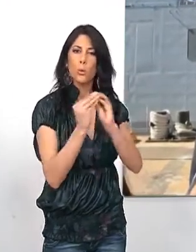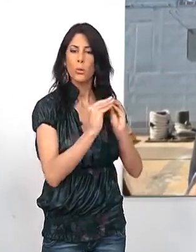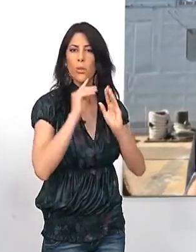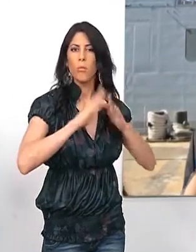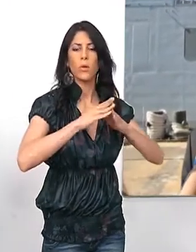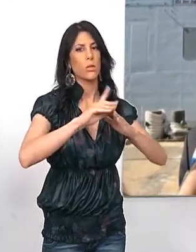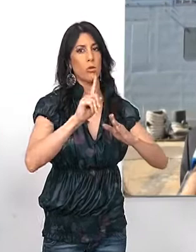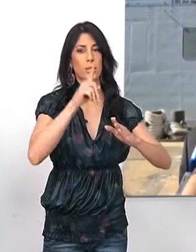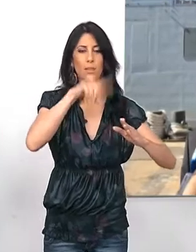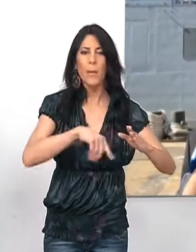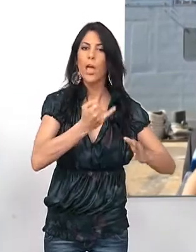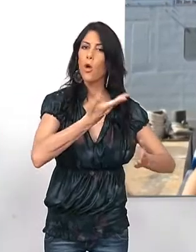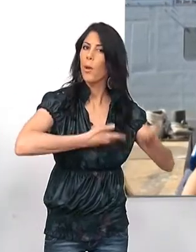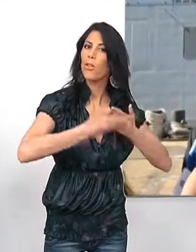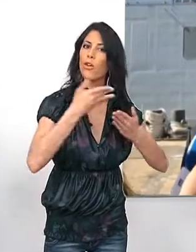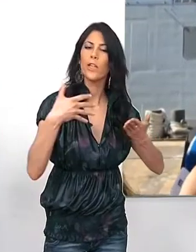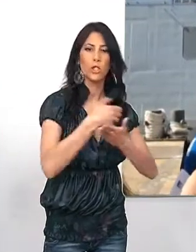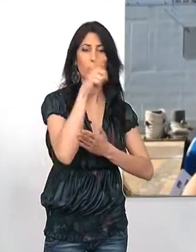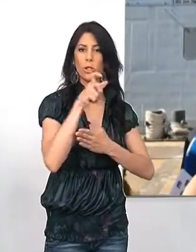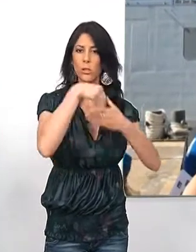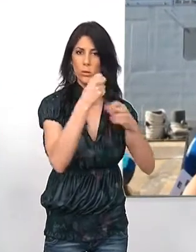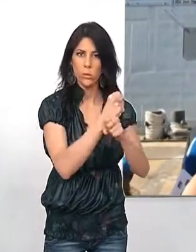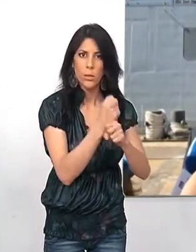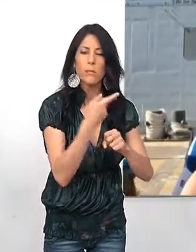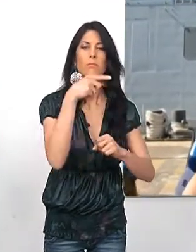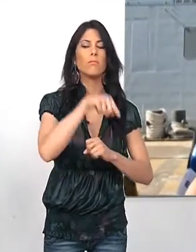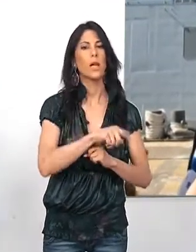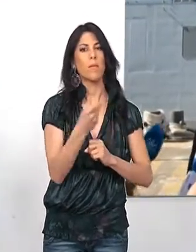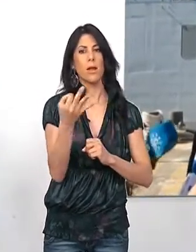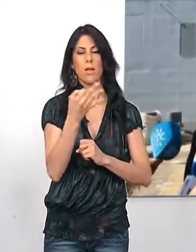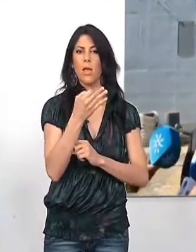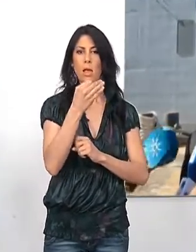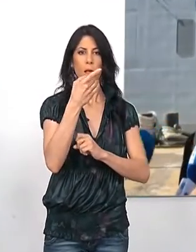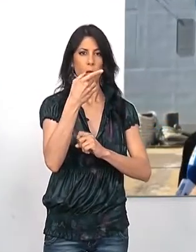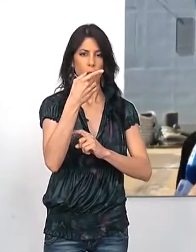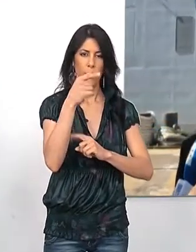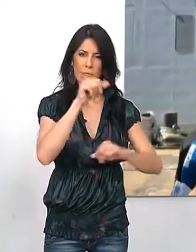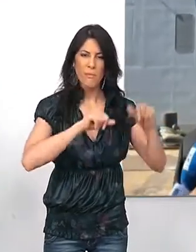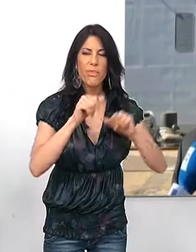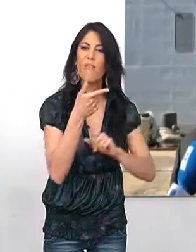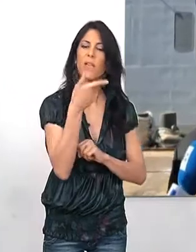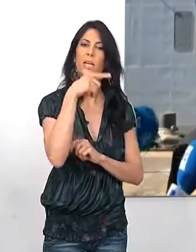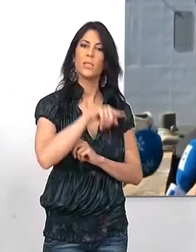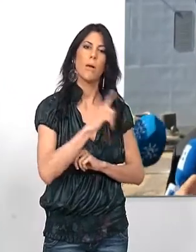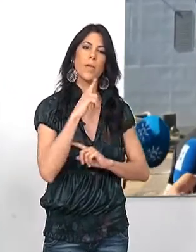sino la cooperación para trabajar en los astilleros, la cooperación científica y tecnológica, la cooperación en el área